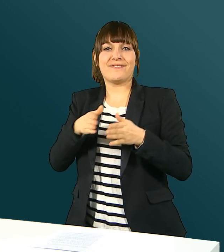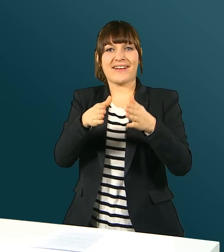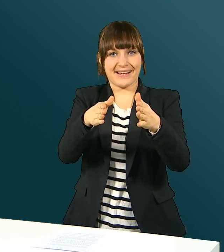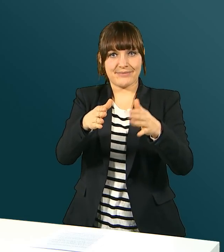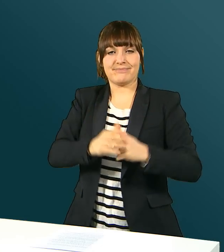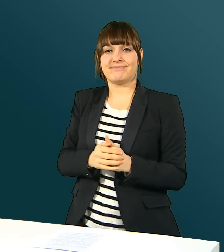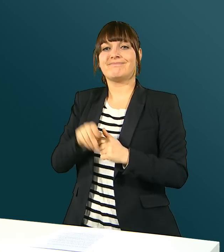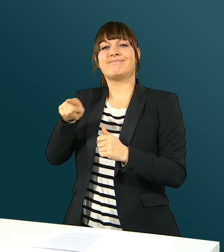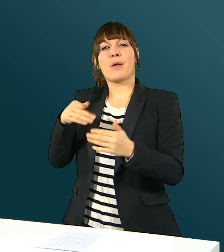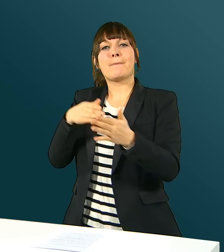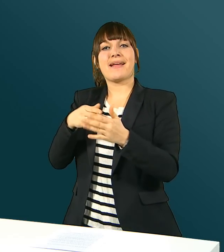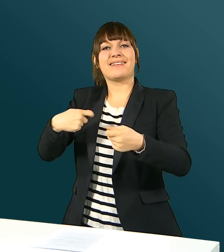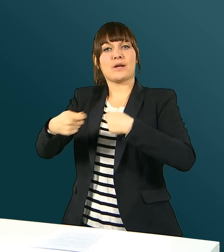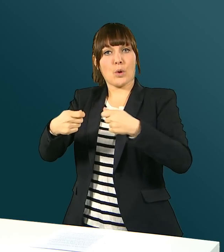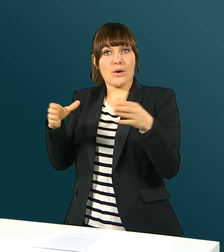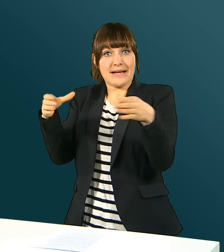und eine neue Lösung vorschlagen muss.